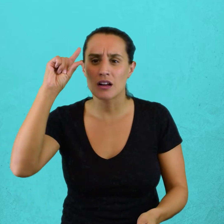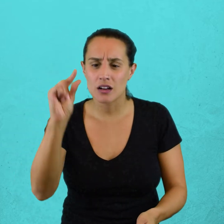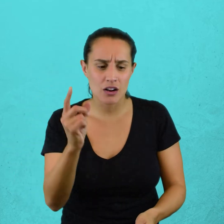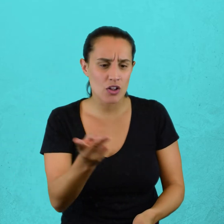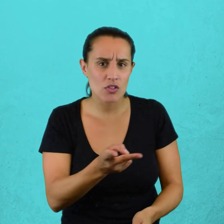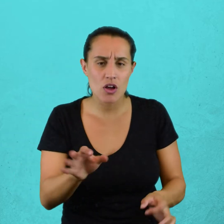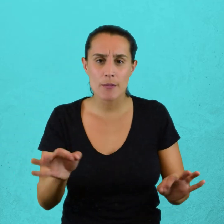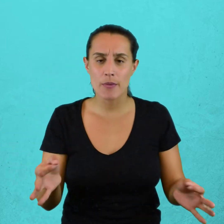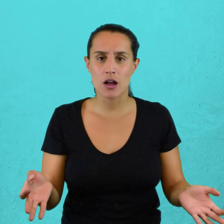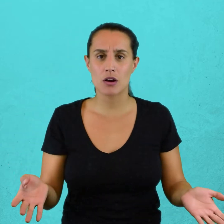idiota.